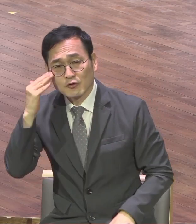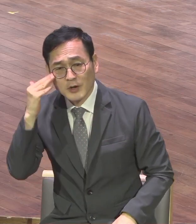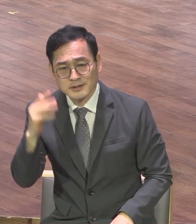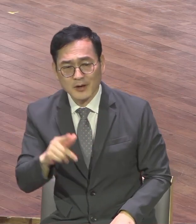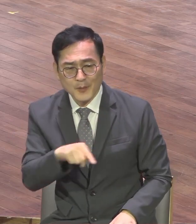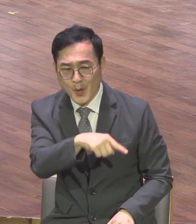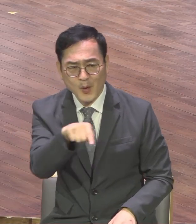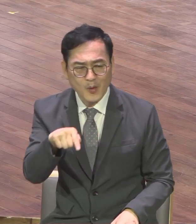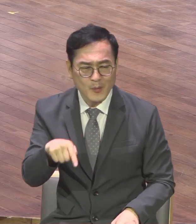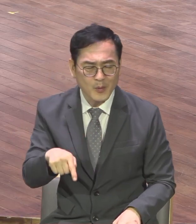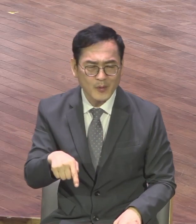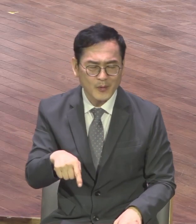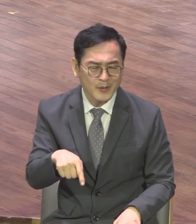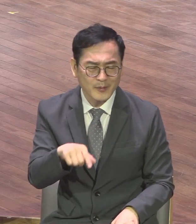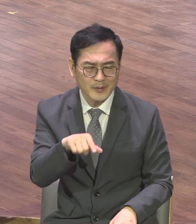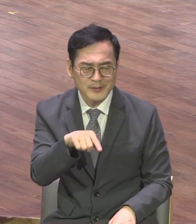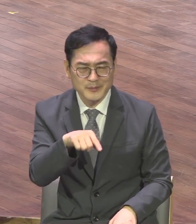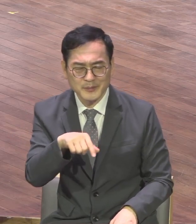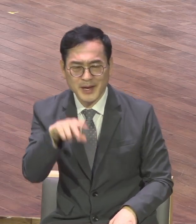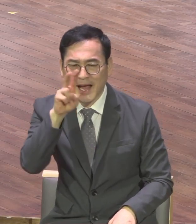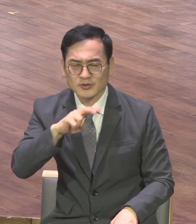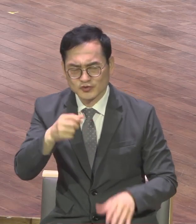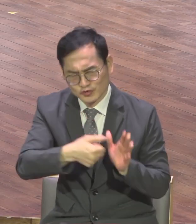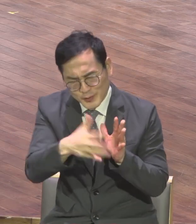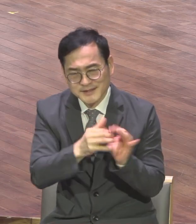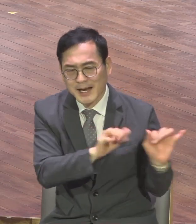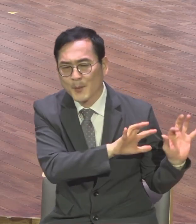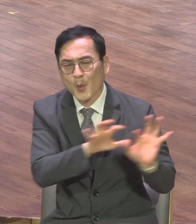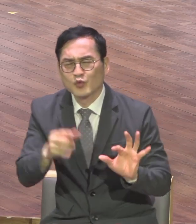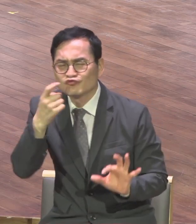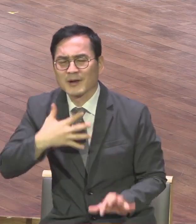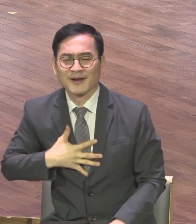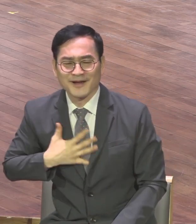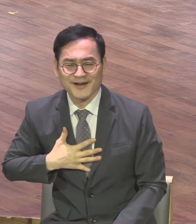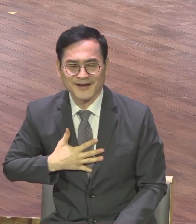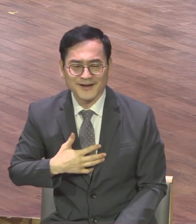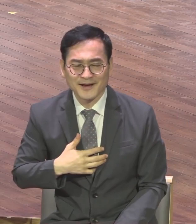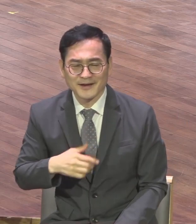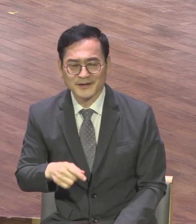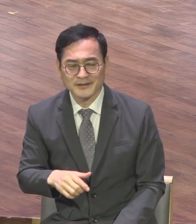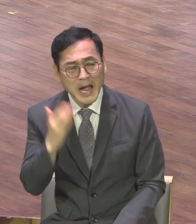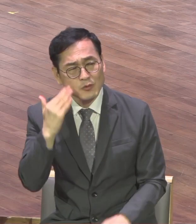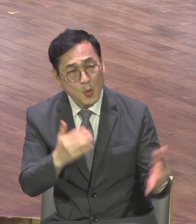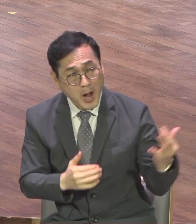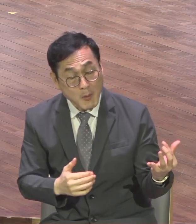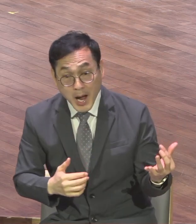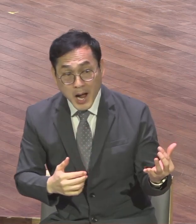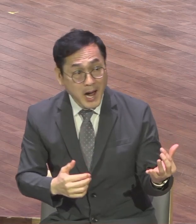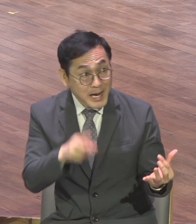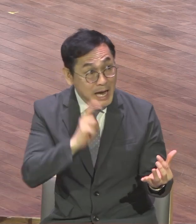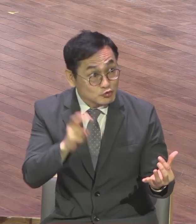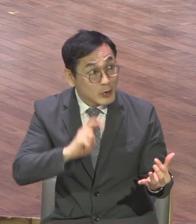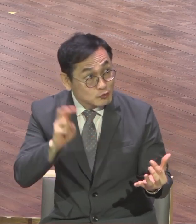아니 제가 거기 가보니까 우리 아이들이 우리 청년도 여기서는 제가 별로 모르겠는데 얼굴들이 하얘